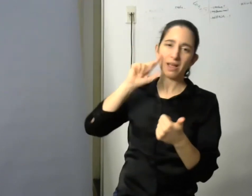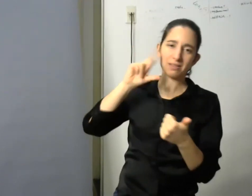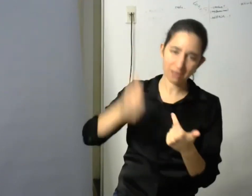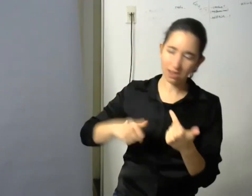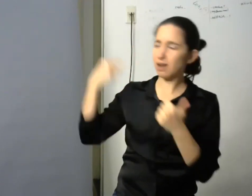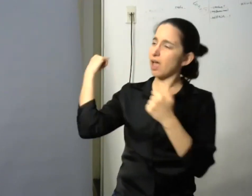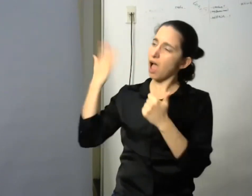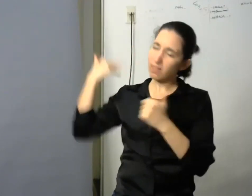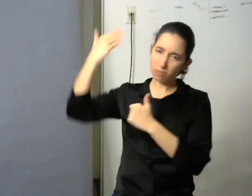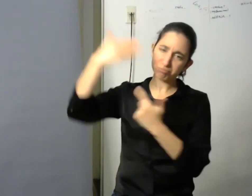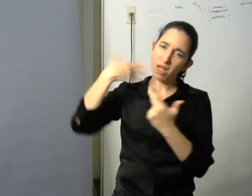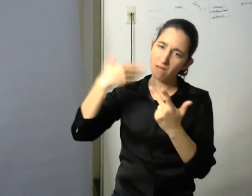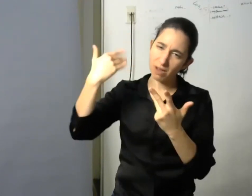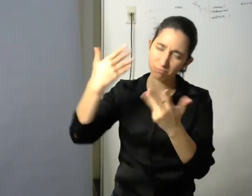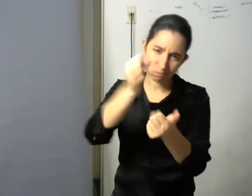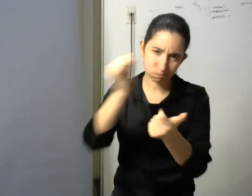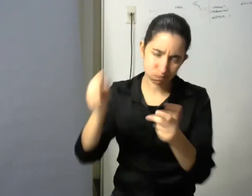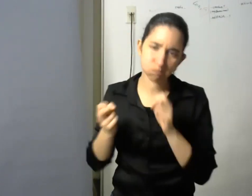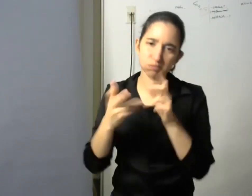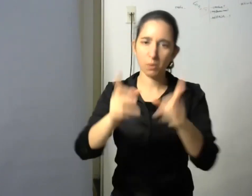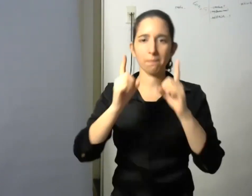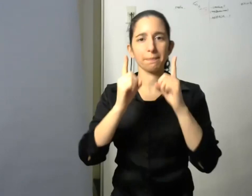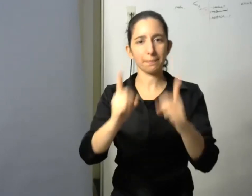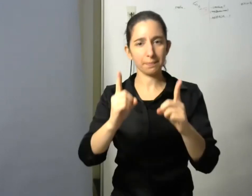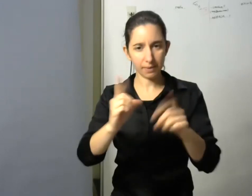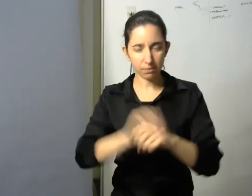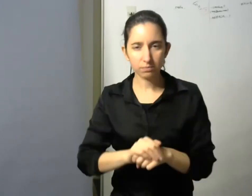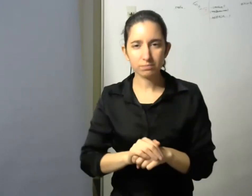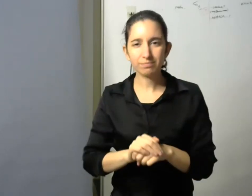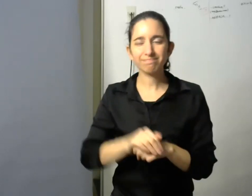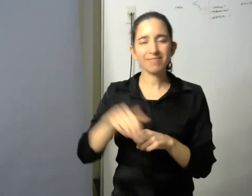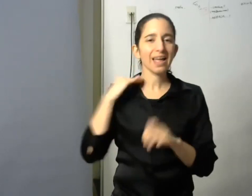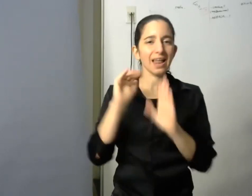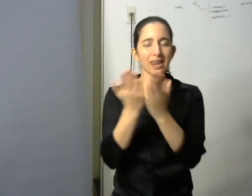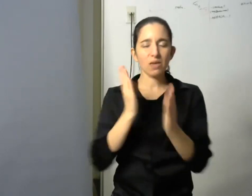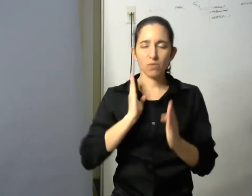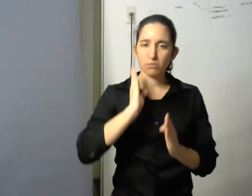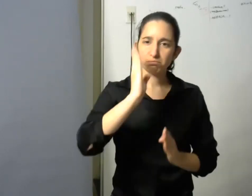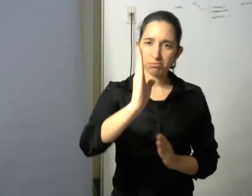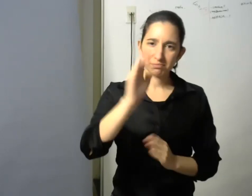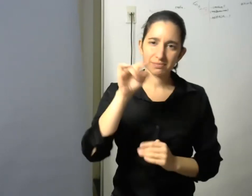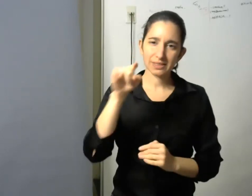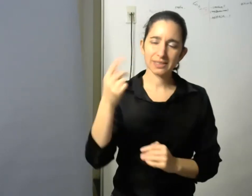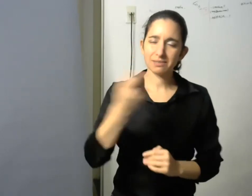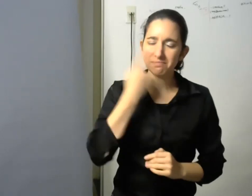viene a ocupar un lugar que es justamente aquel que queremos en términos de una universidad